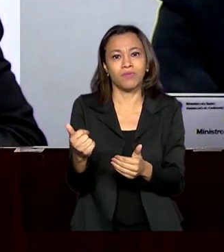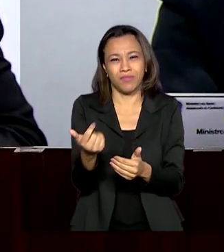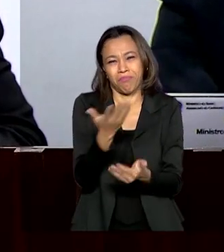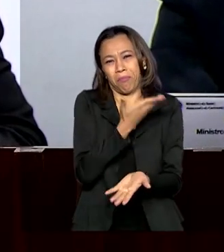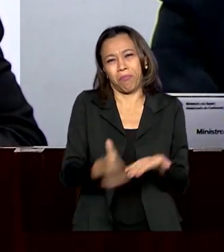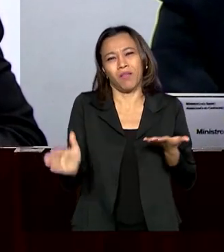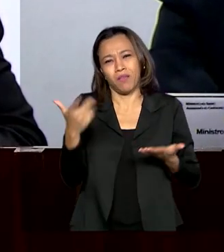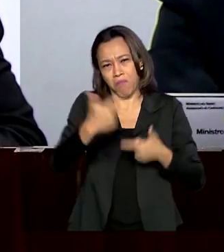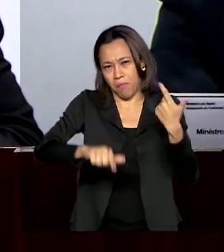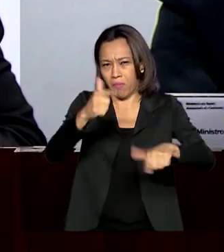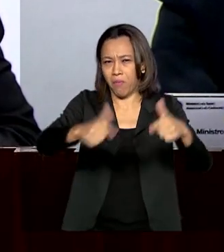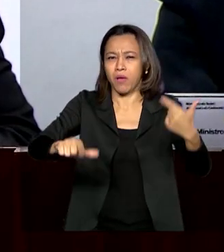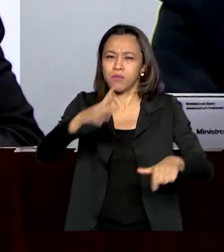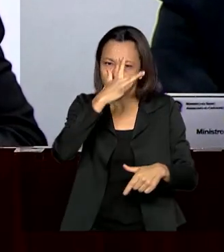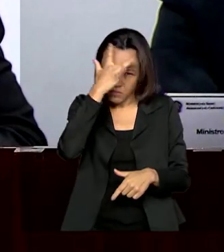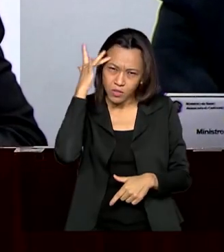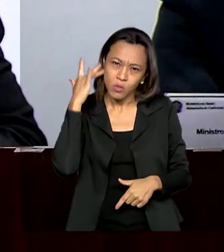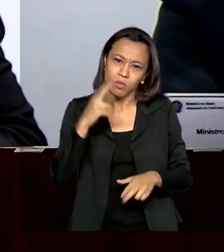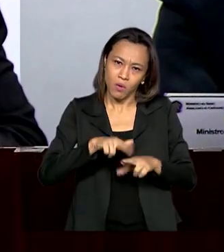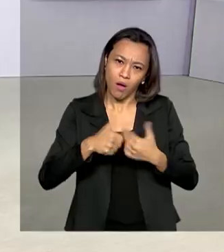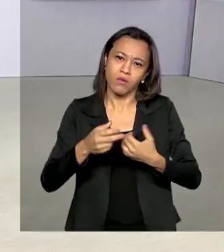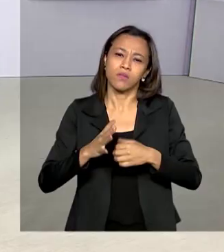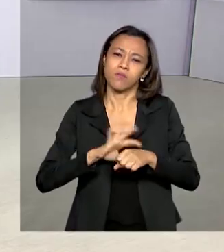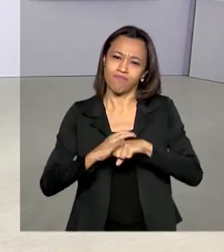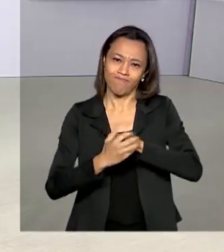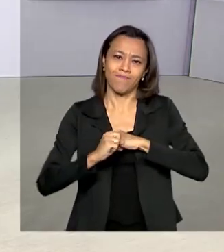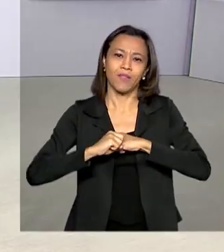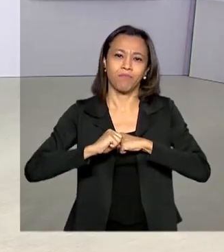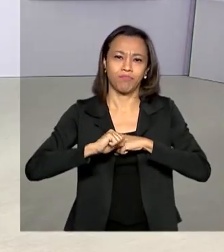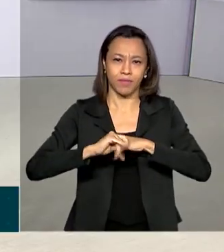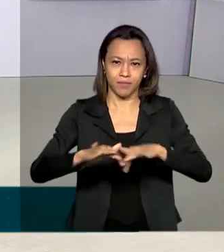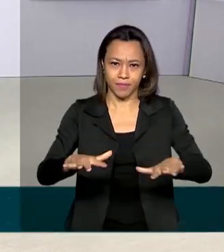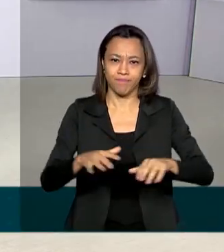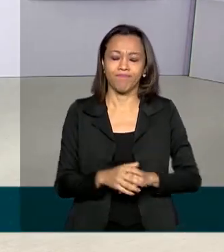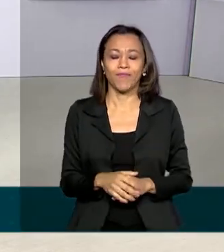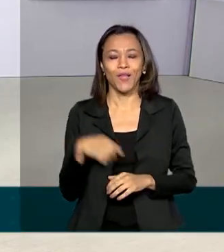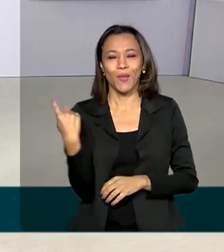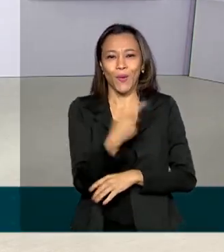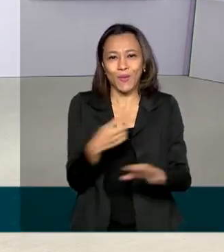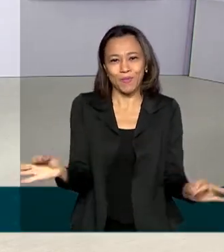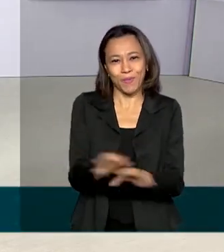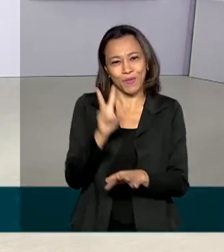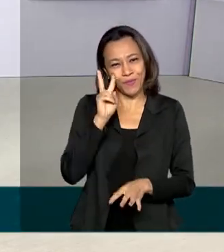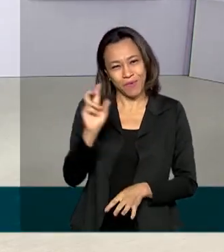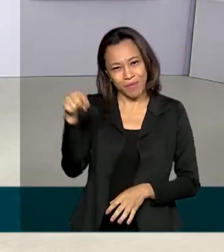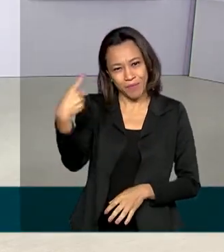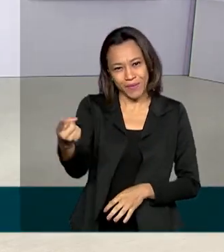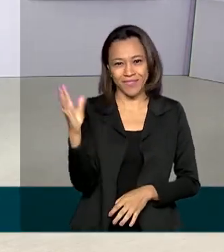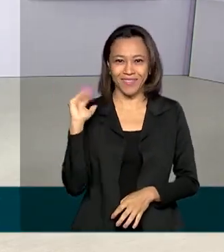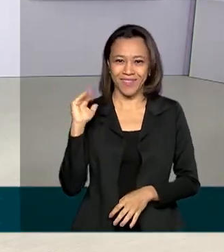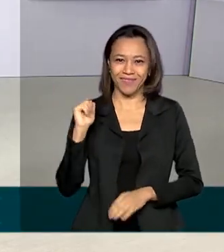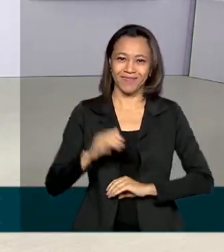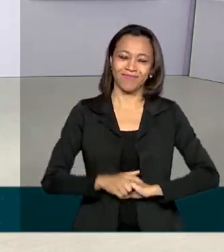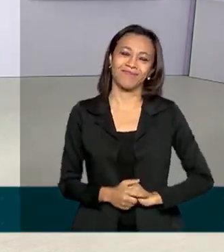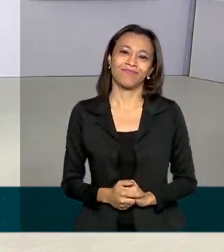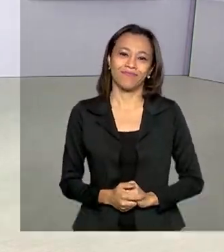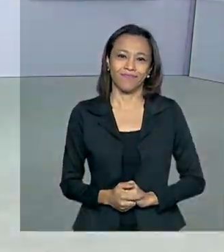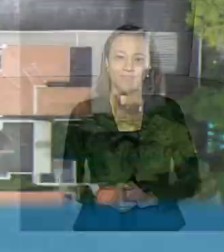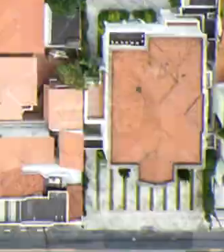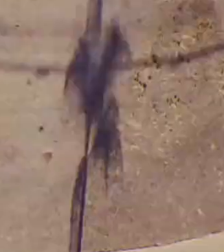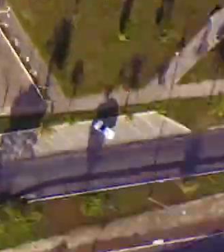pessoas para a pandemia. A gente fica por aqui, nos vemos numa próxima. Até lá, tchau, tchau.